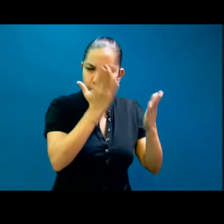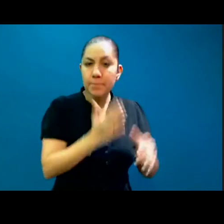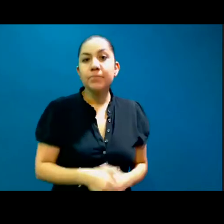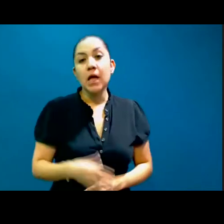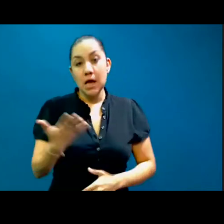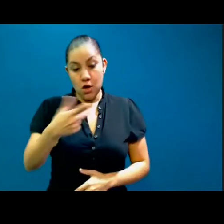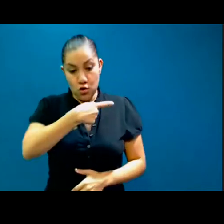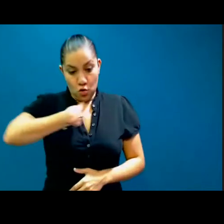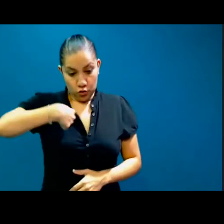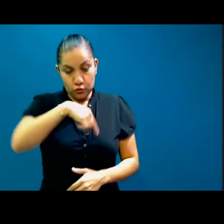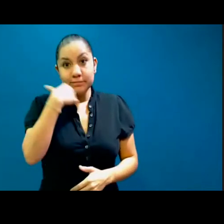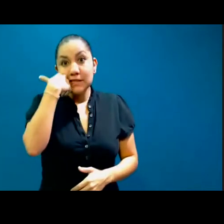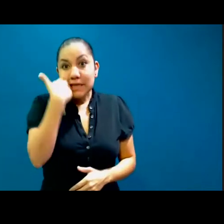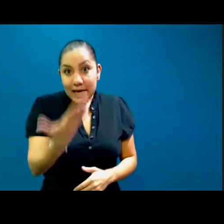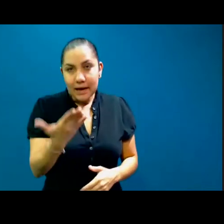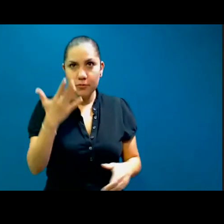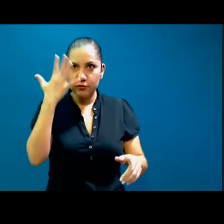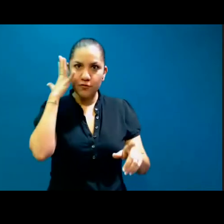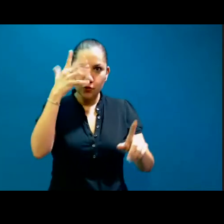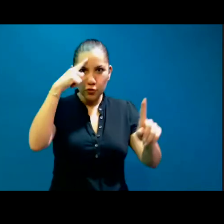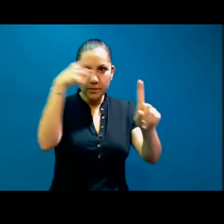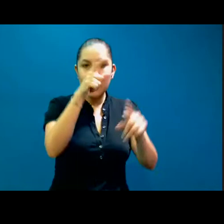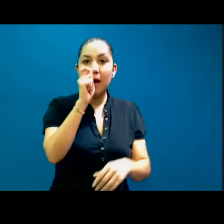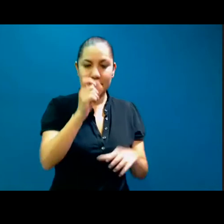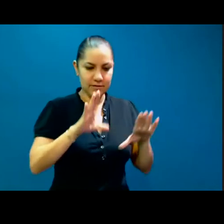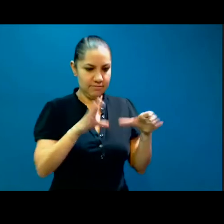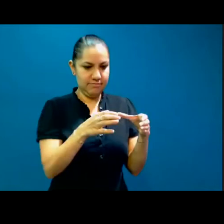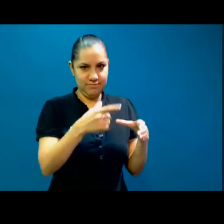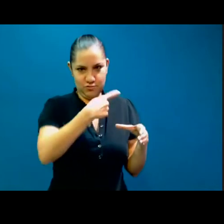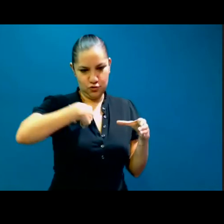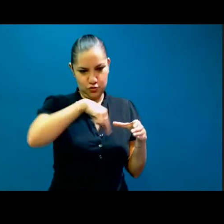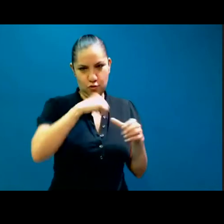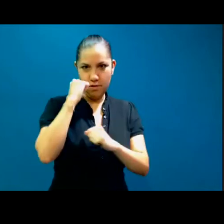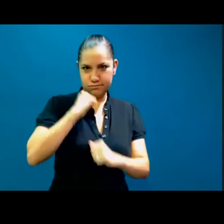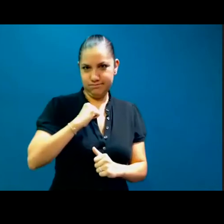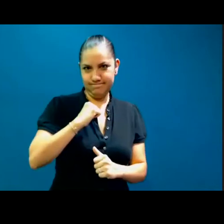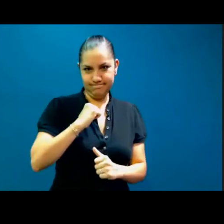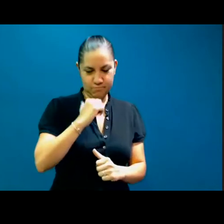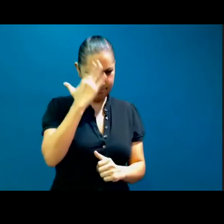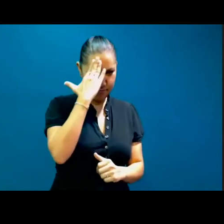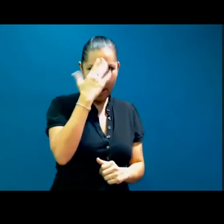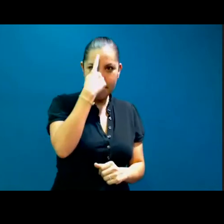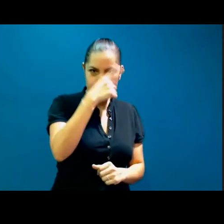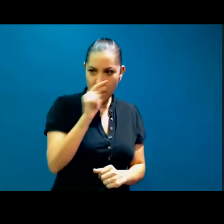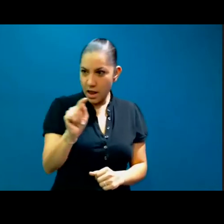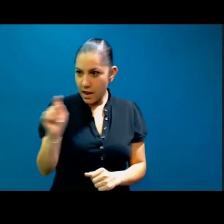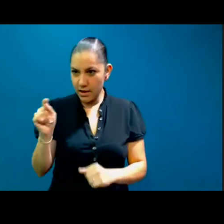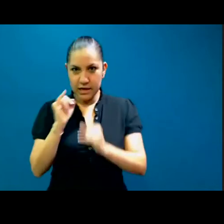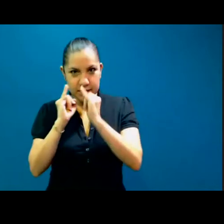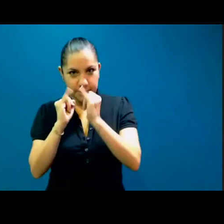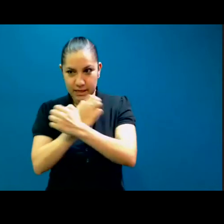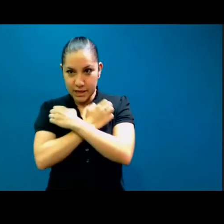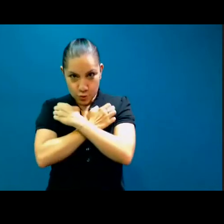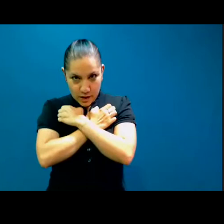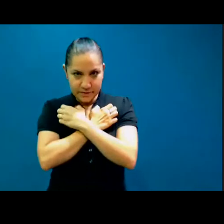que pueda dirigir los estándares para los intérpretes educativos y que también trabajan en el área de la traducción. Nuestra